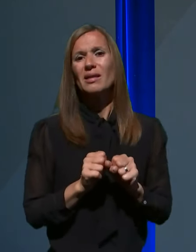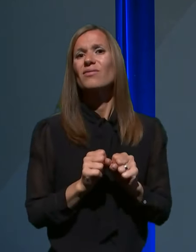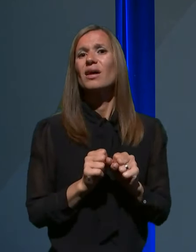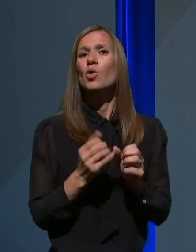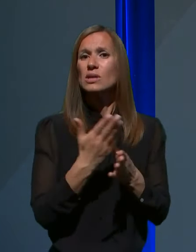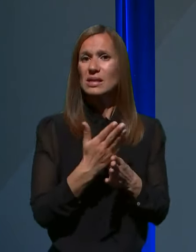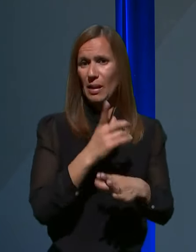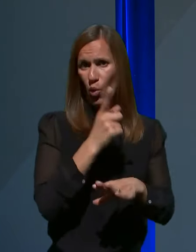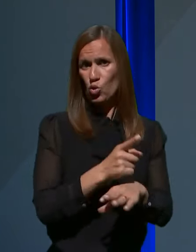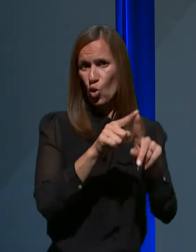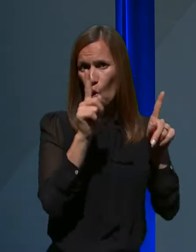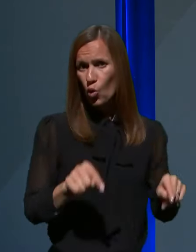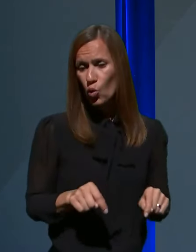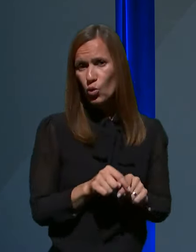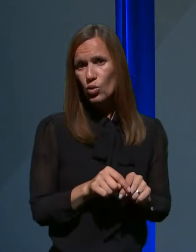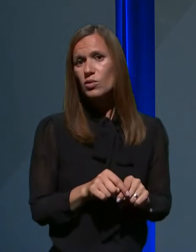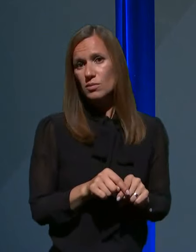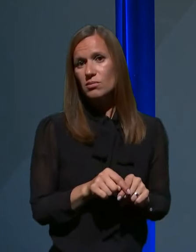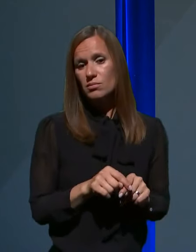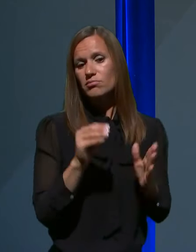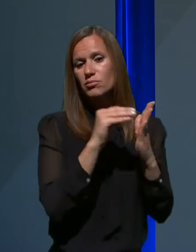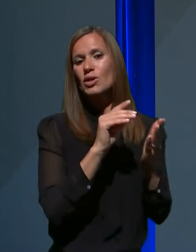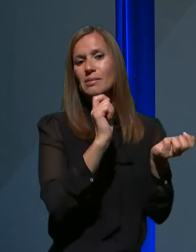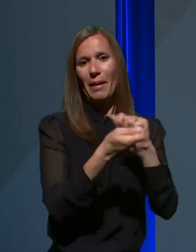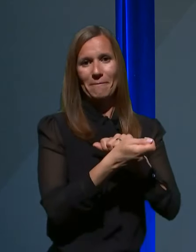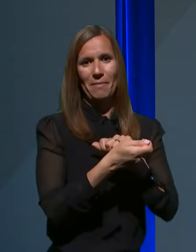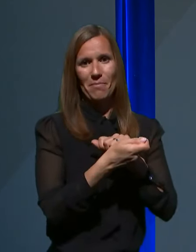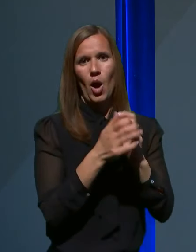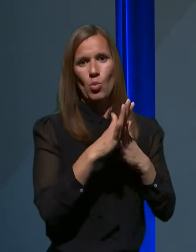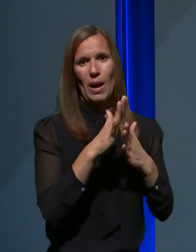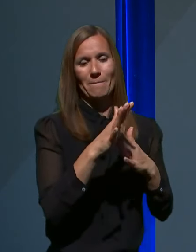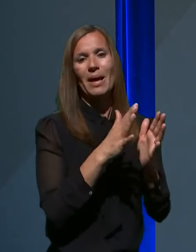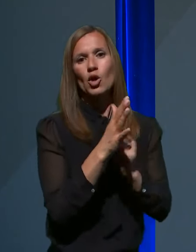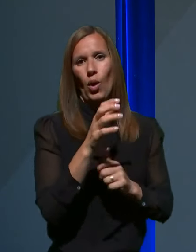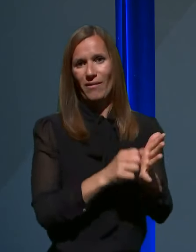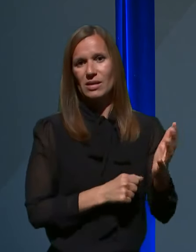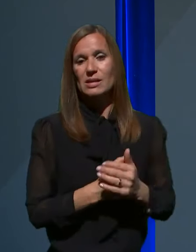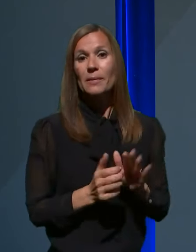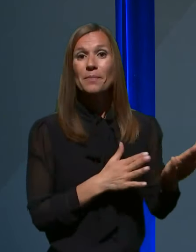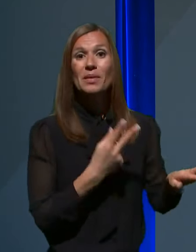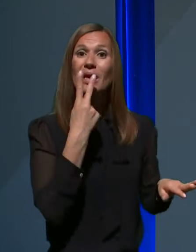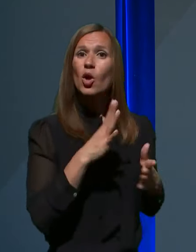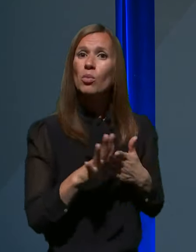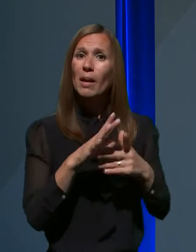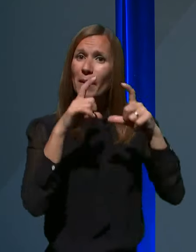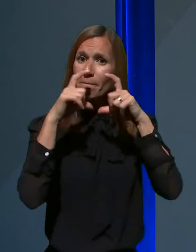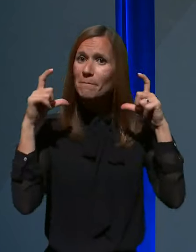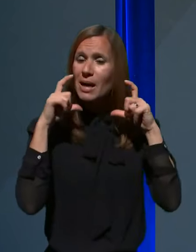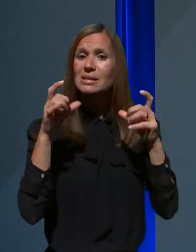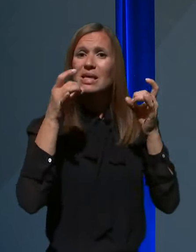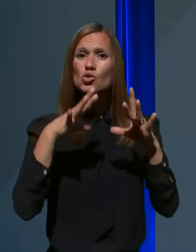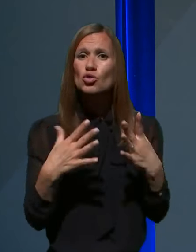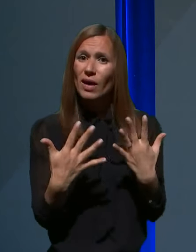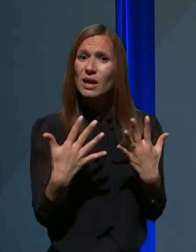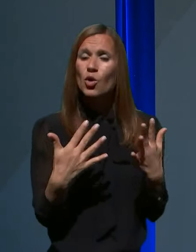ki se na to nanaša. Zdaj, kar se tiče same uporabe in mask in pa tudi razkuževanja roke, treba